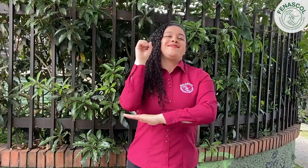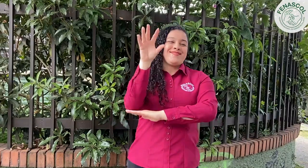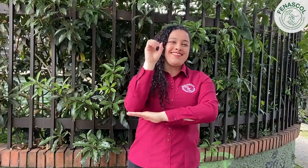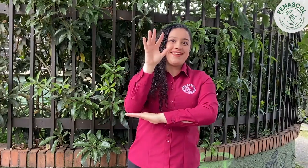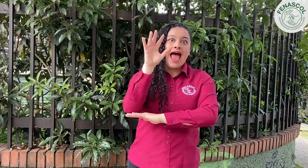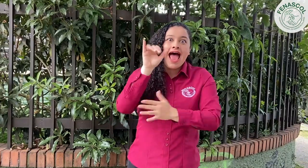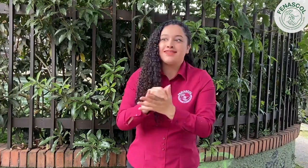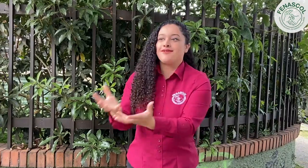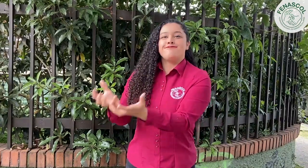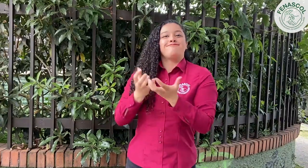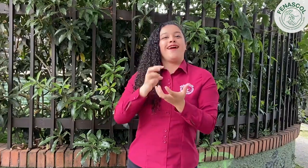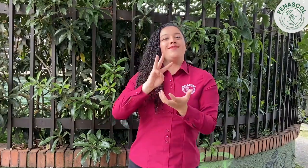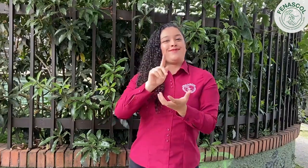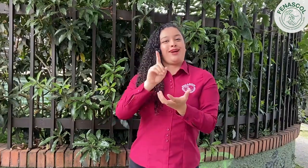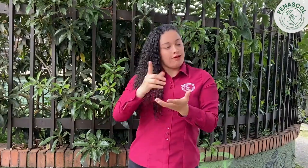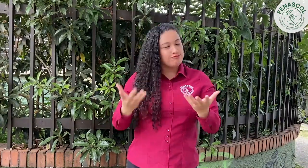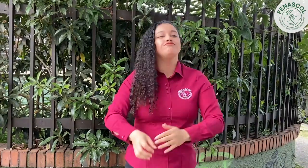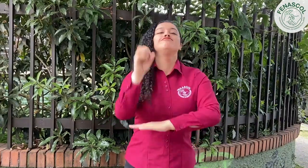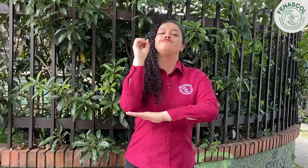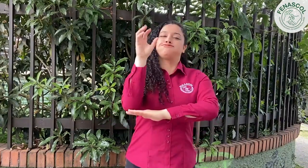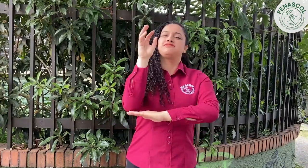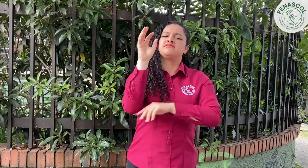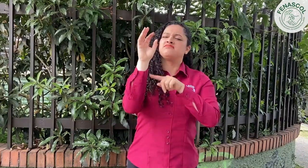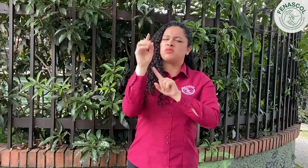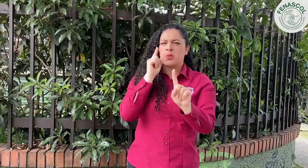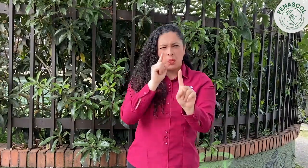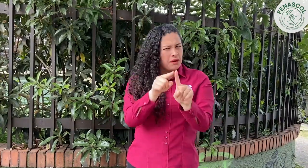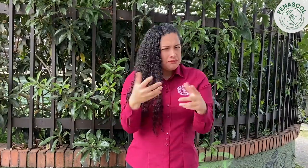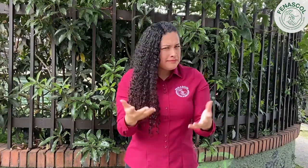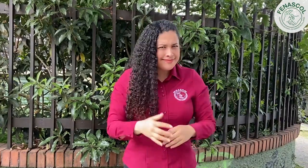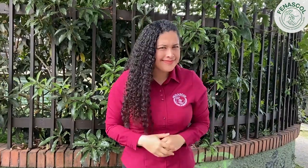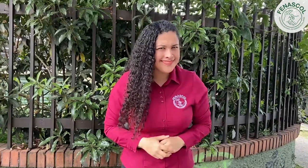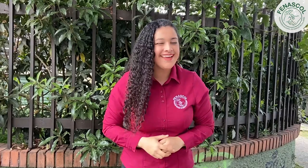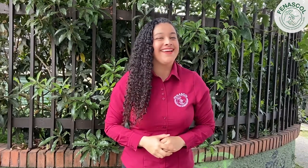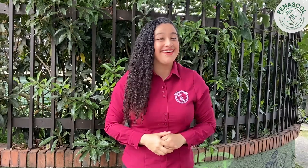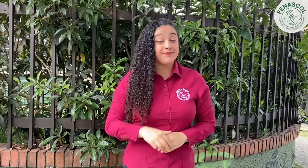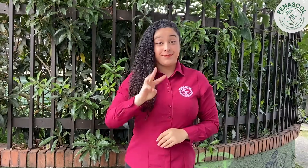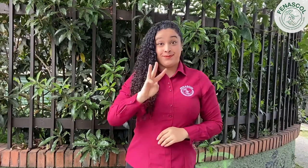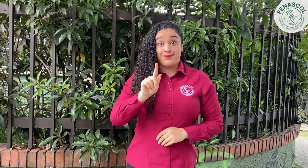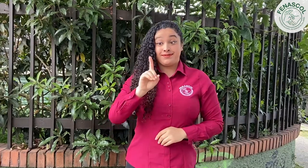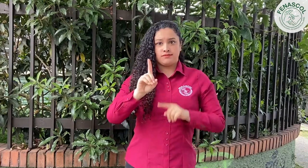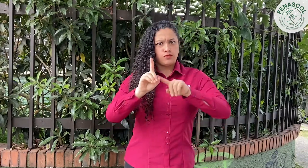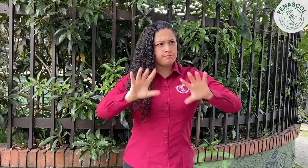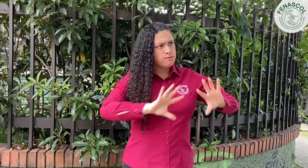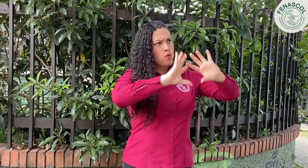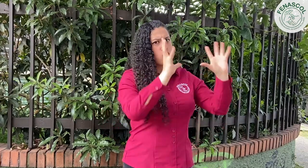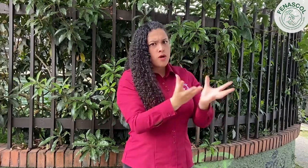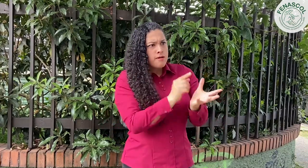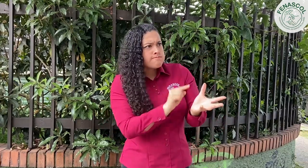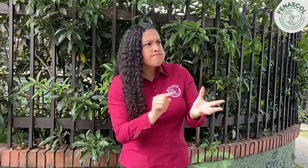conferencias. Este evento tiene como propósito orientar sobre las acciones gestadas por el movimiento asociativo que hace